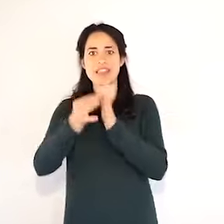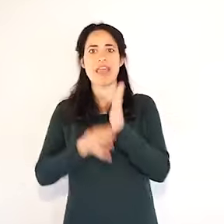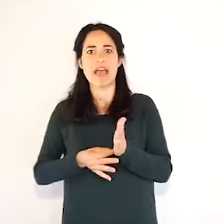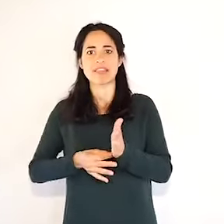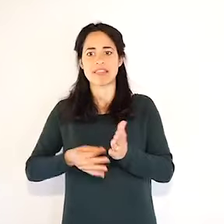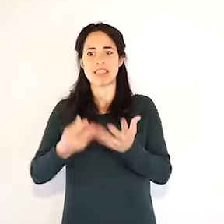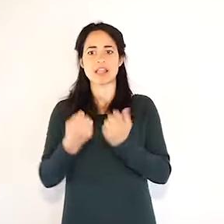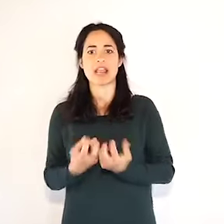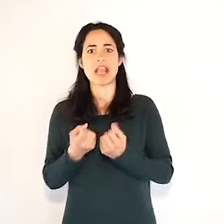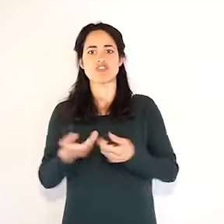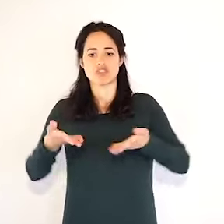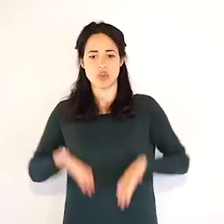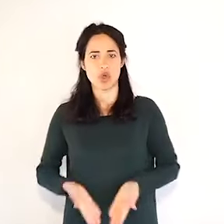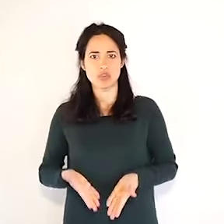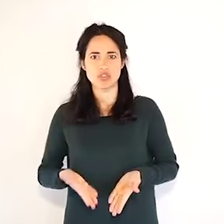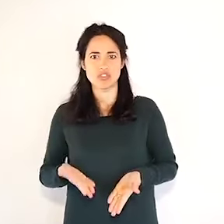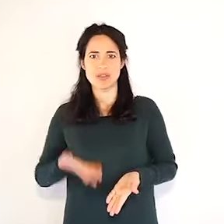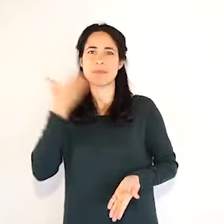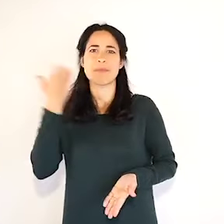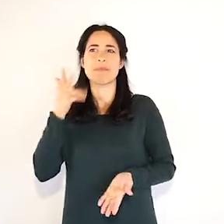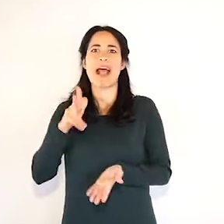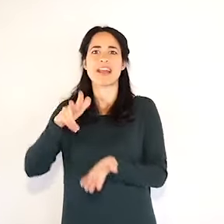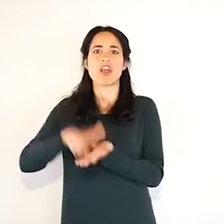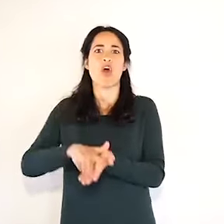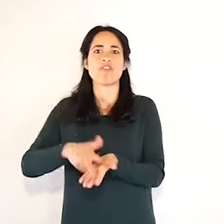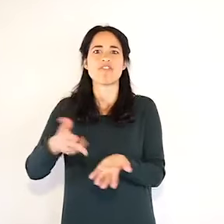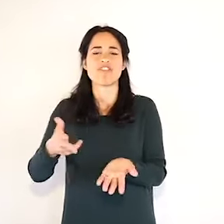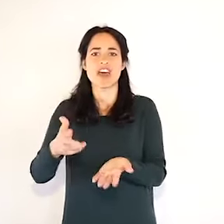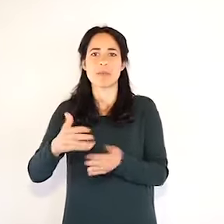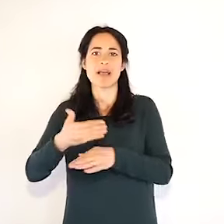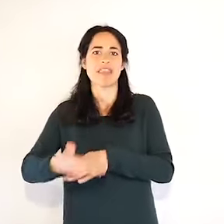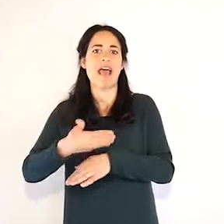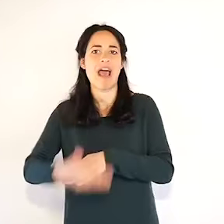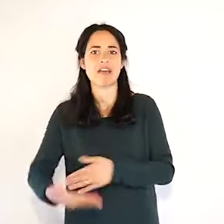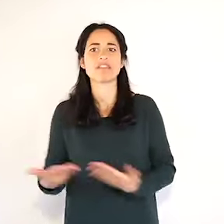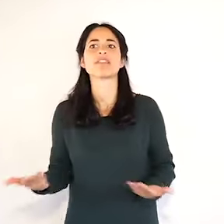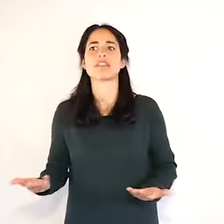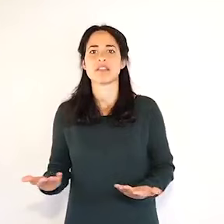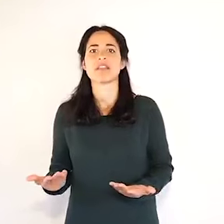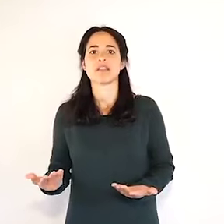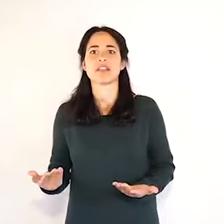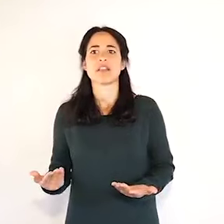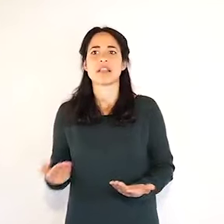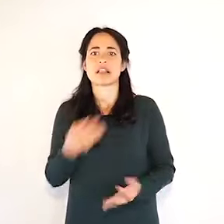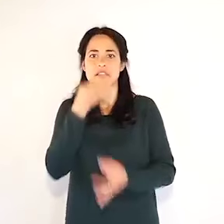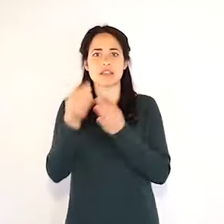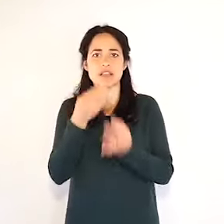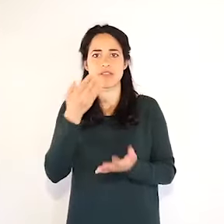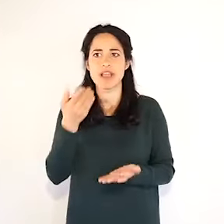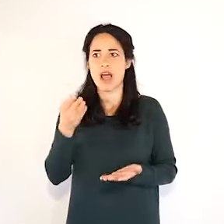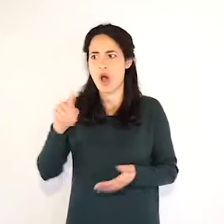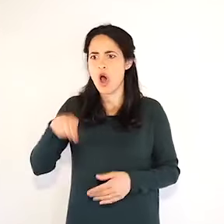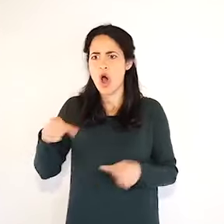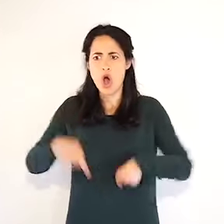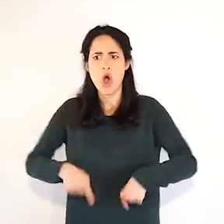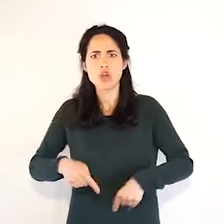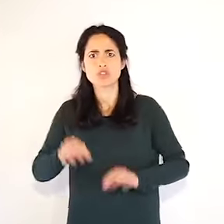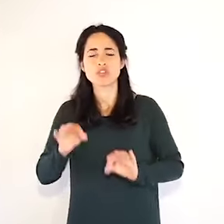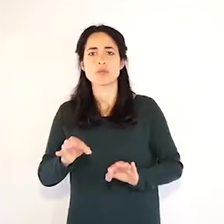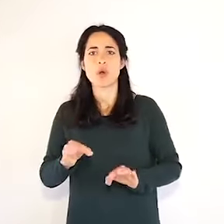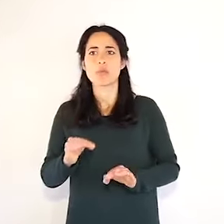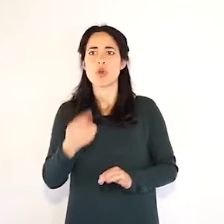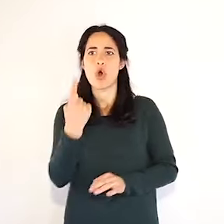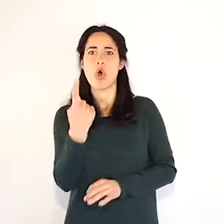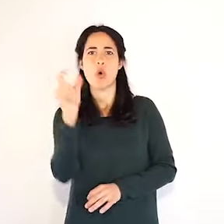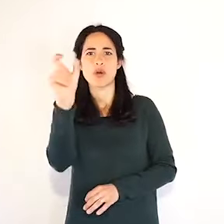arrivare anche, come in questo caso, addirittura ce n'è una di un mese fa a Reggio